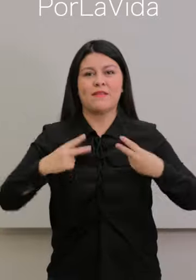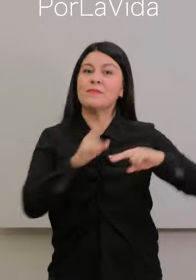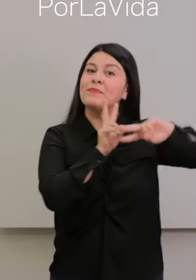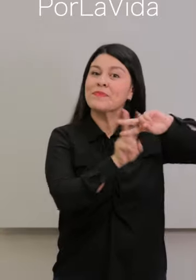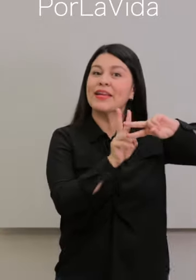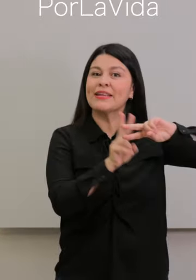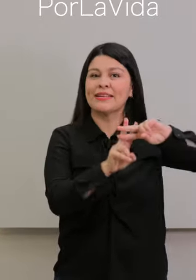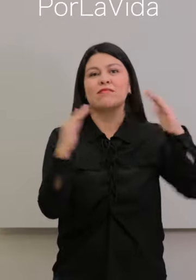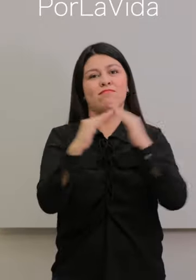Cuarentena por la vida.